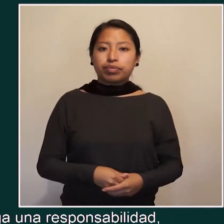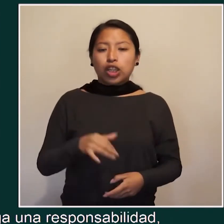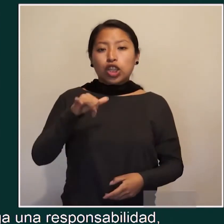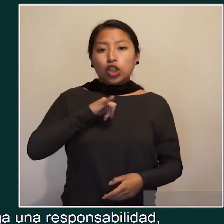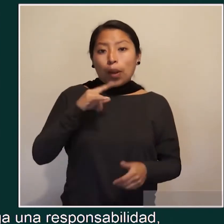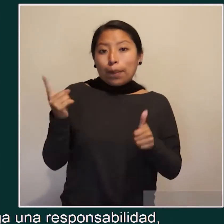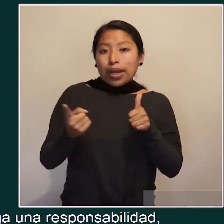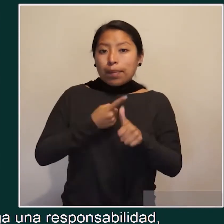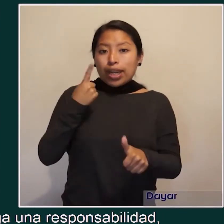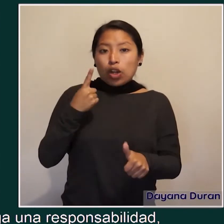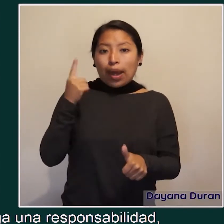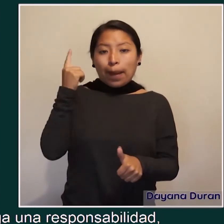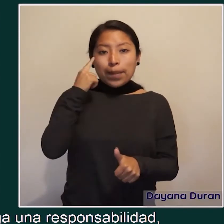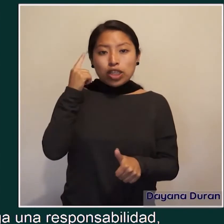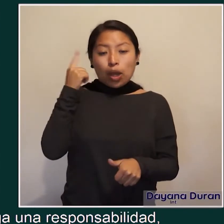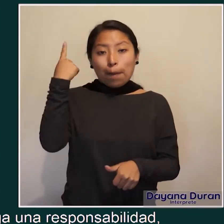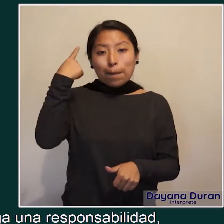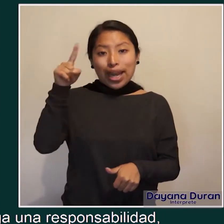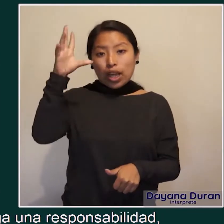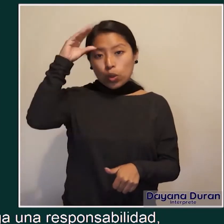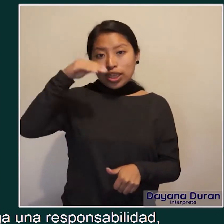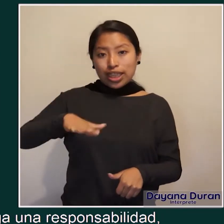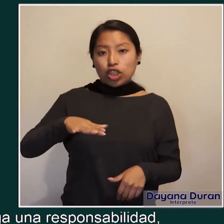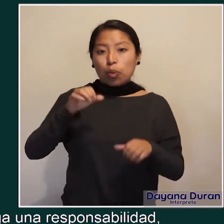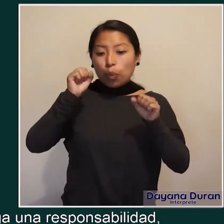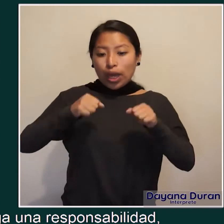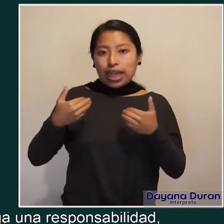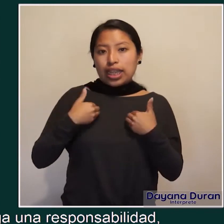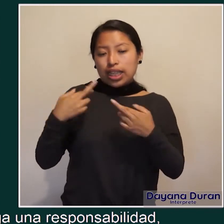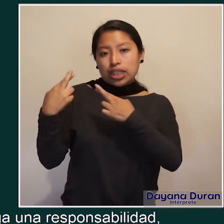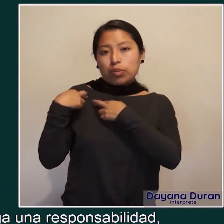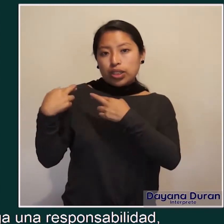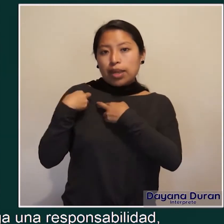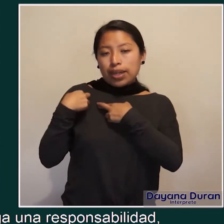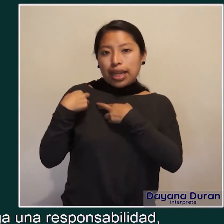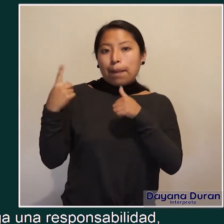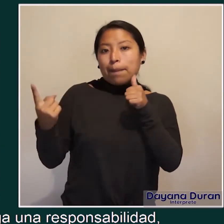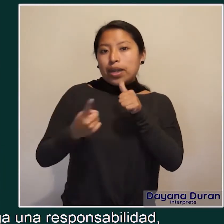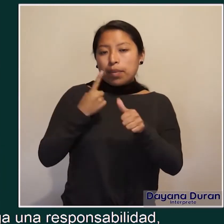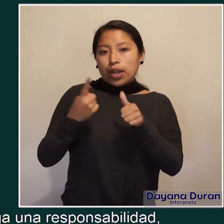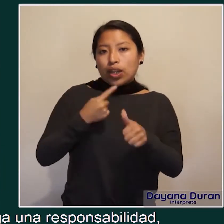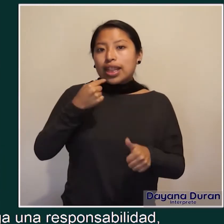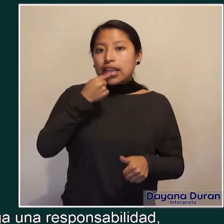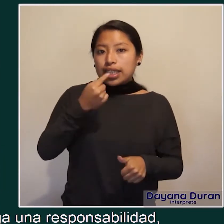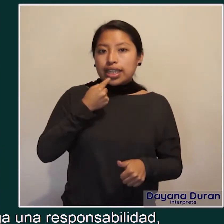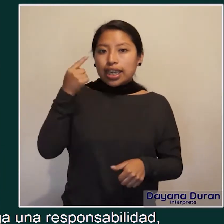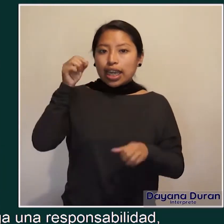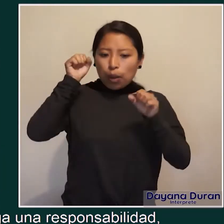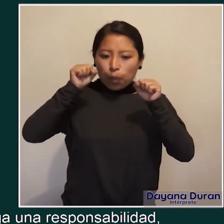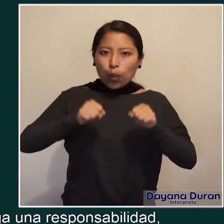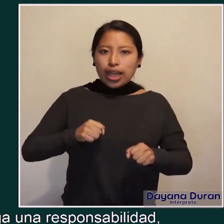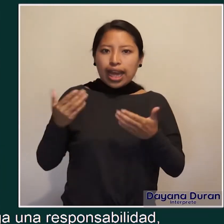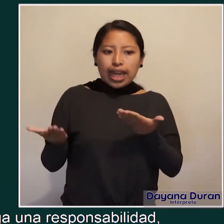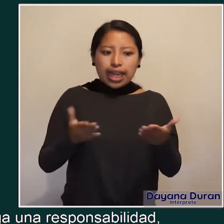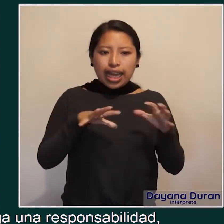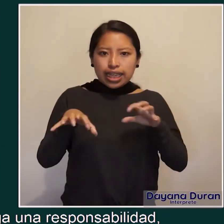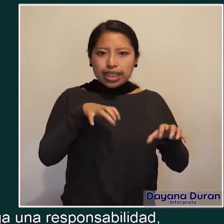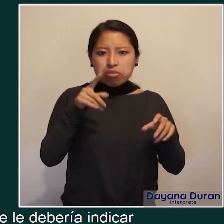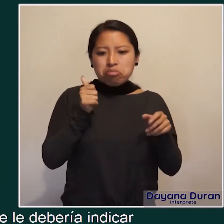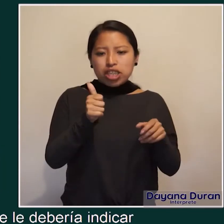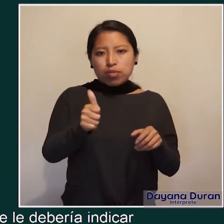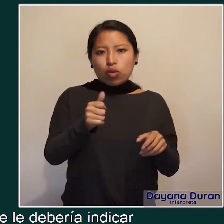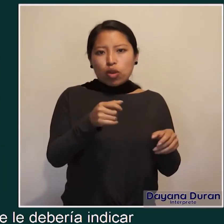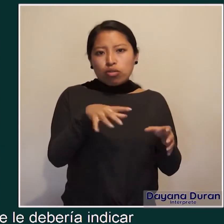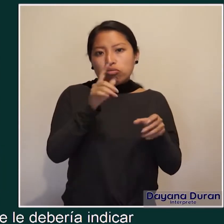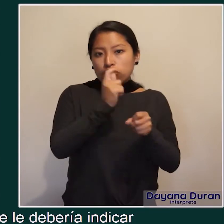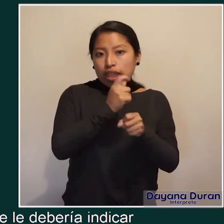Yo, primeramente, para que un niño tenga una responsabilidad, sería primero decirle que realice sus deberes, ¿no?